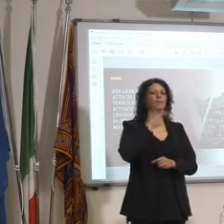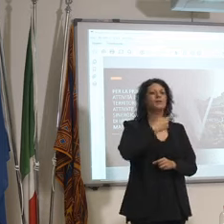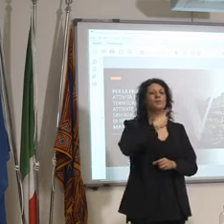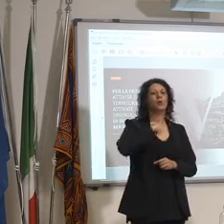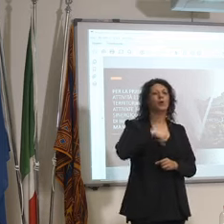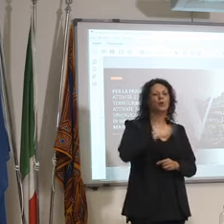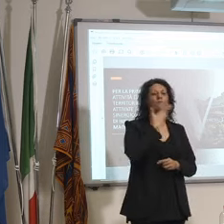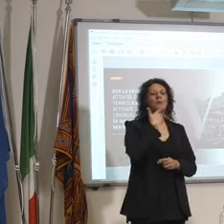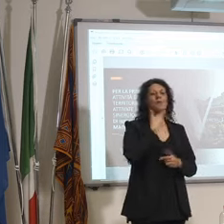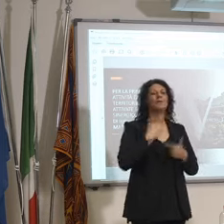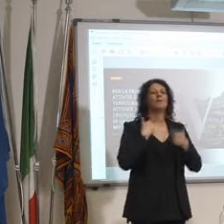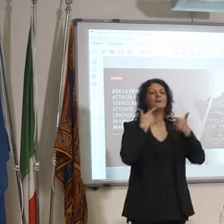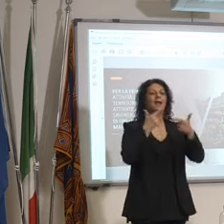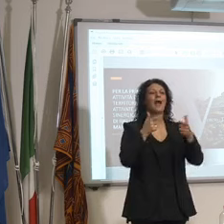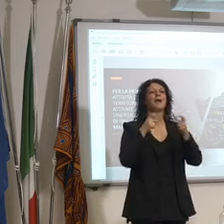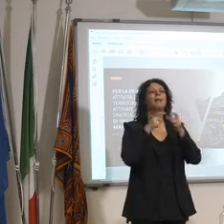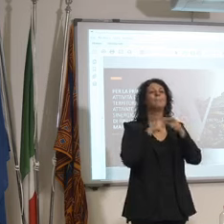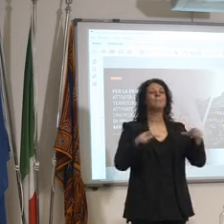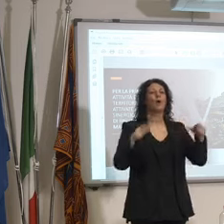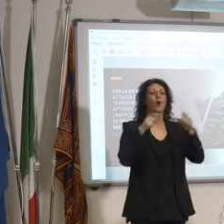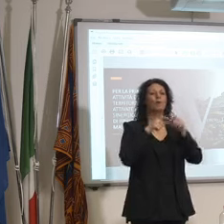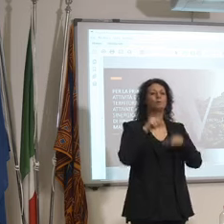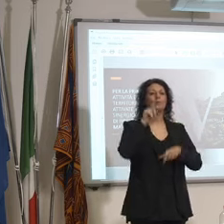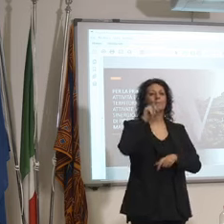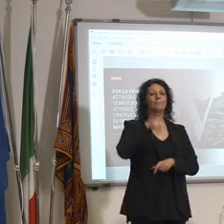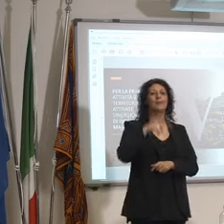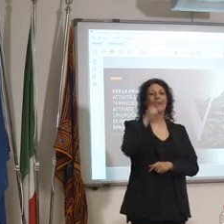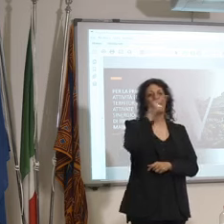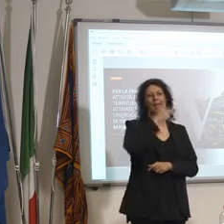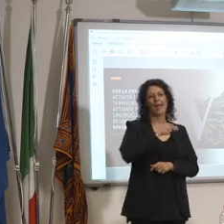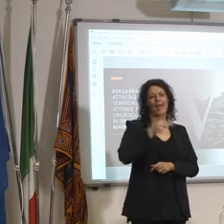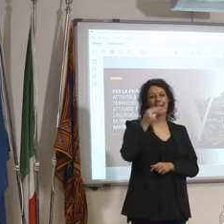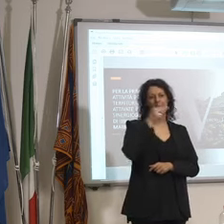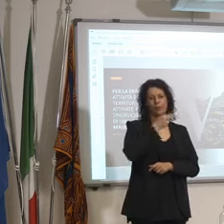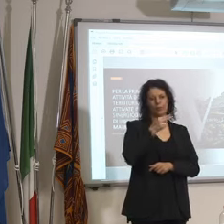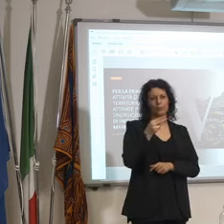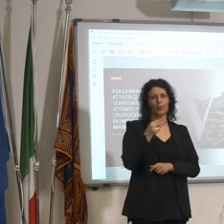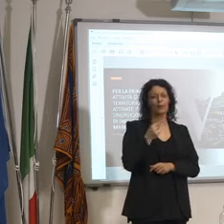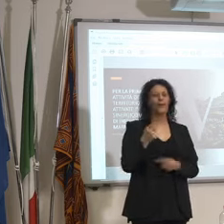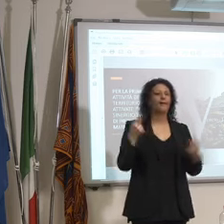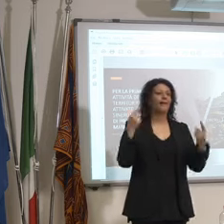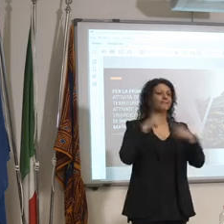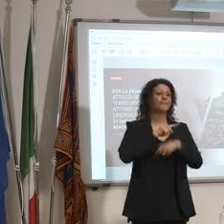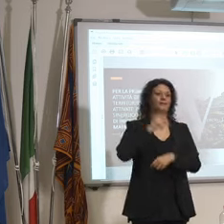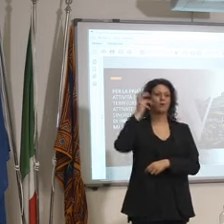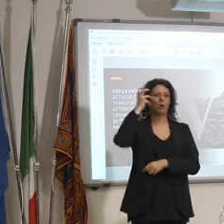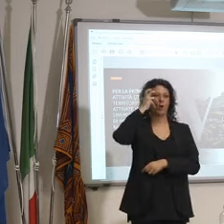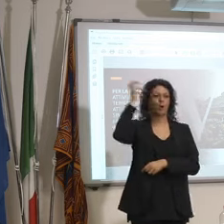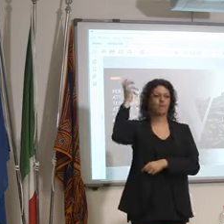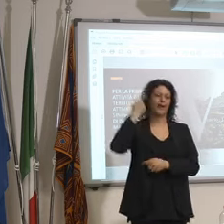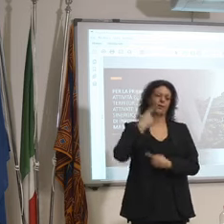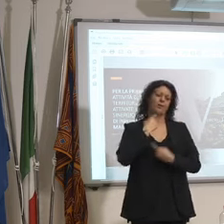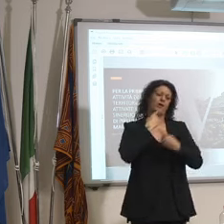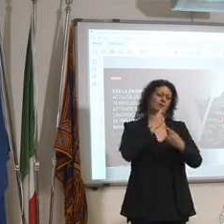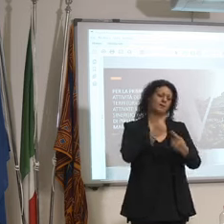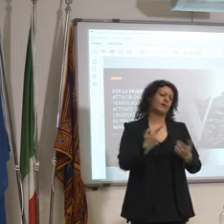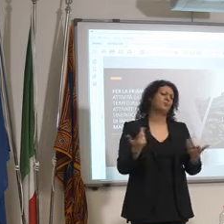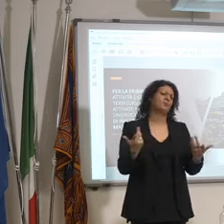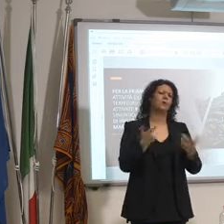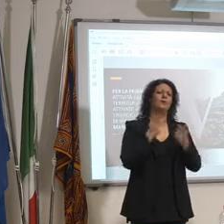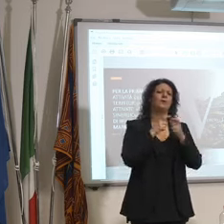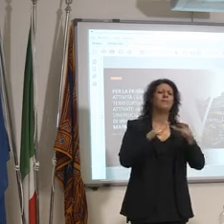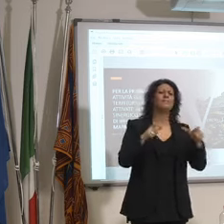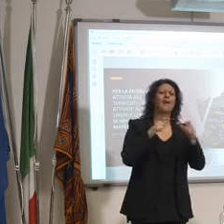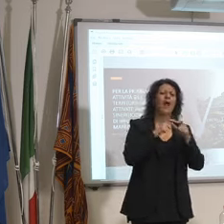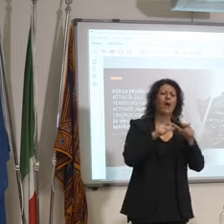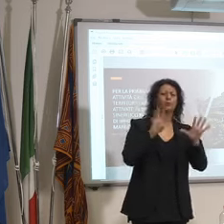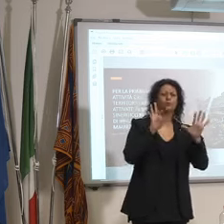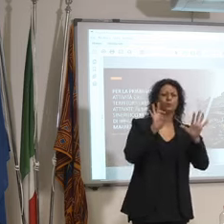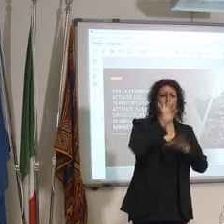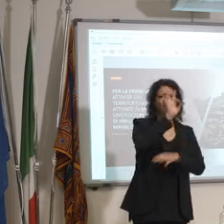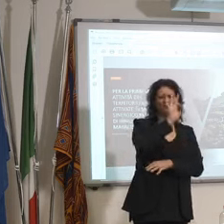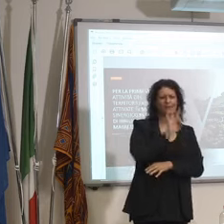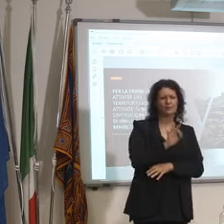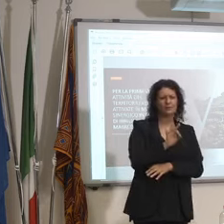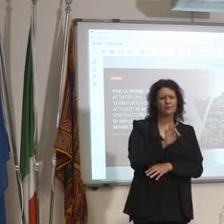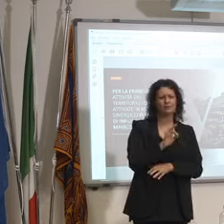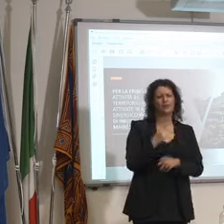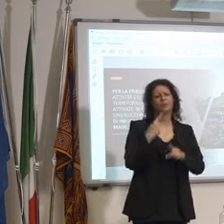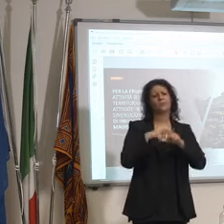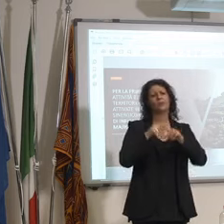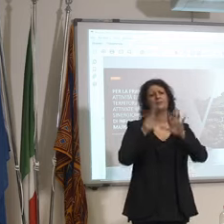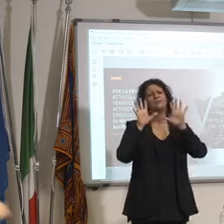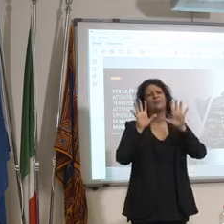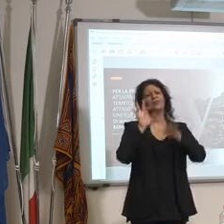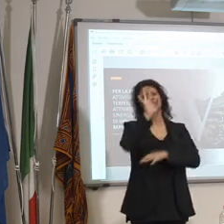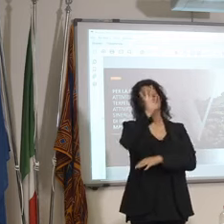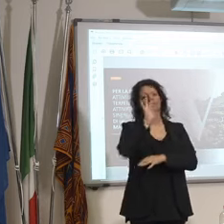tasse questi qua che ha fatto un sistema che al 90% voucher che ti sconta l'albergatore al 10% in dichiarazione di